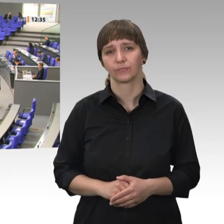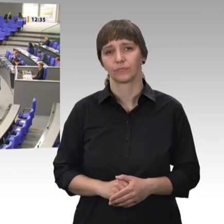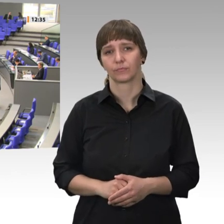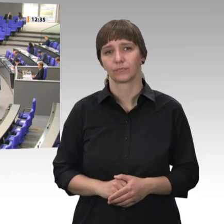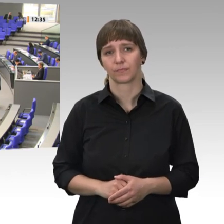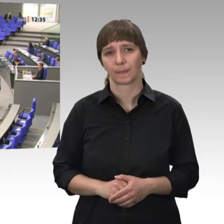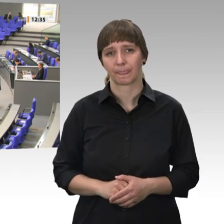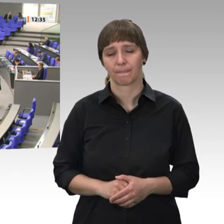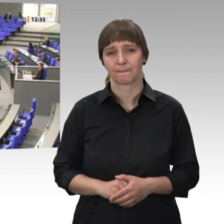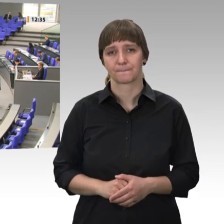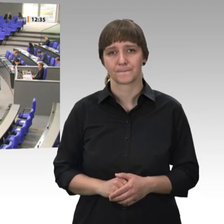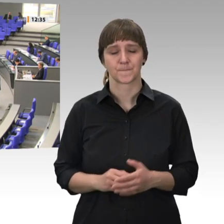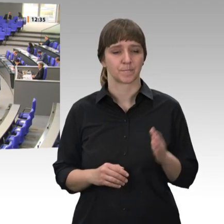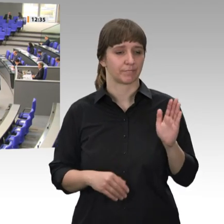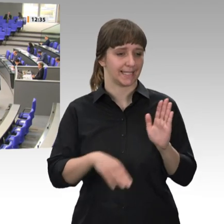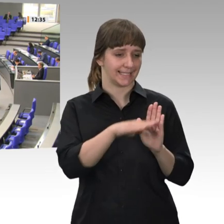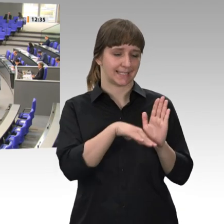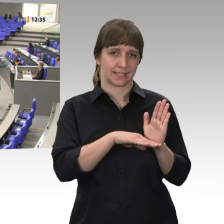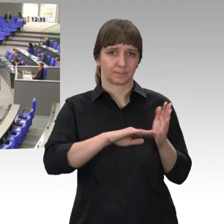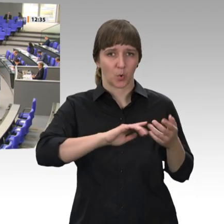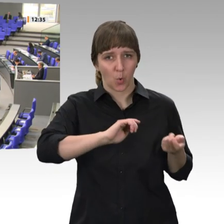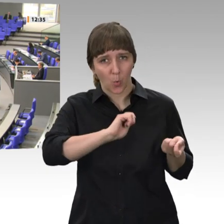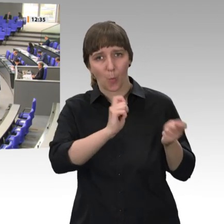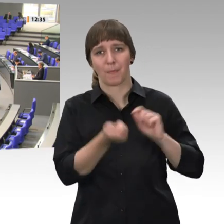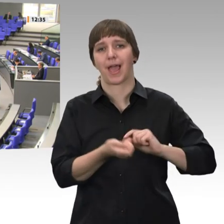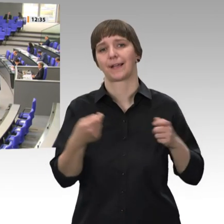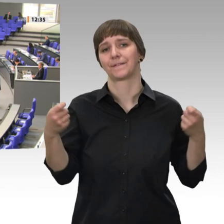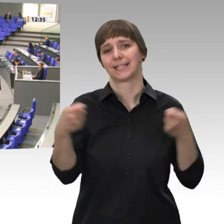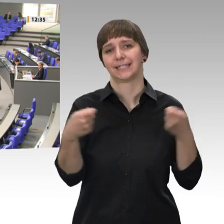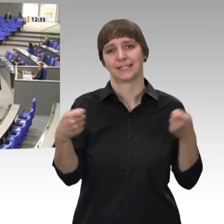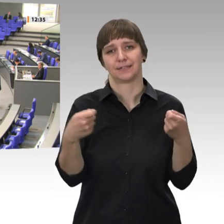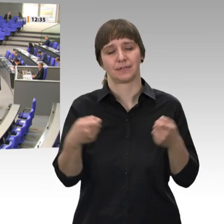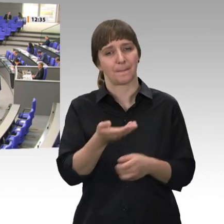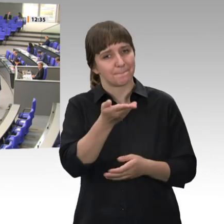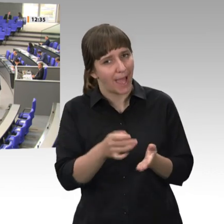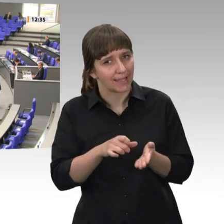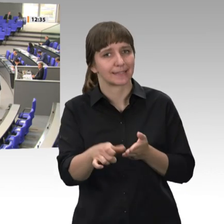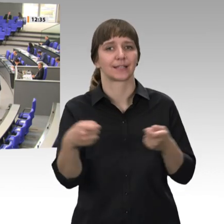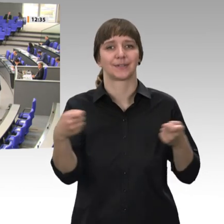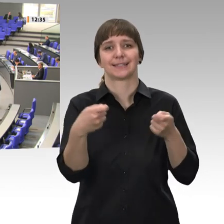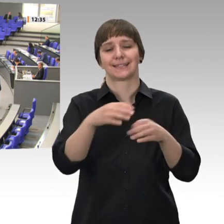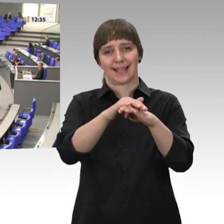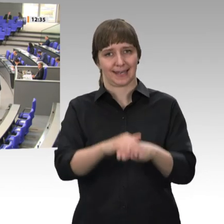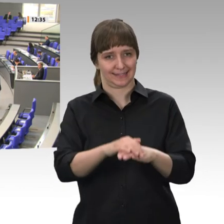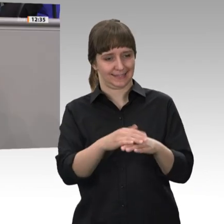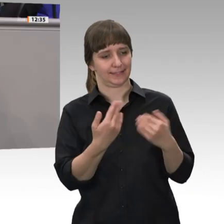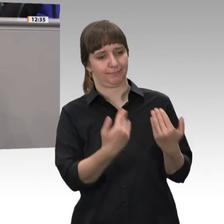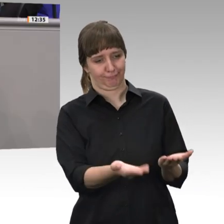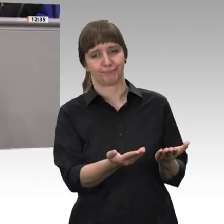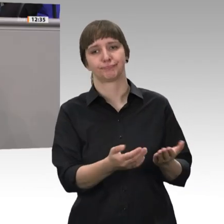umlagefinanzierte, beitragsfinanzierte gesetzliche Rente ist und bleibt